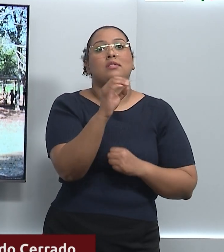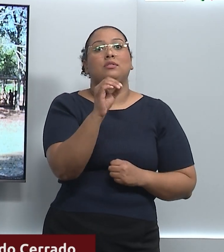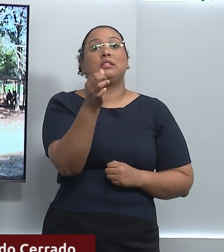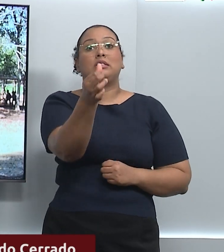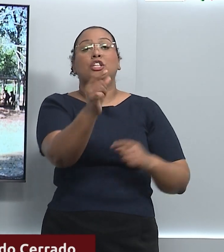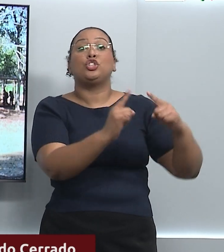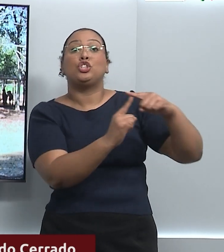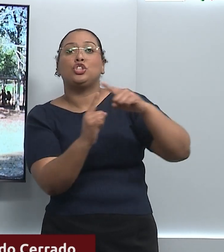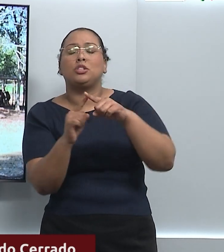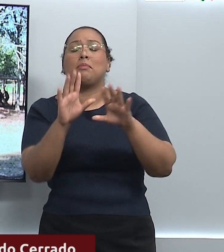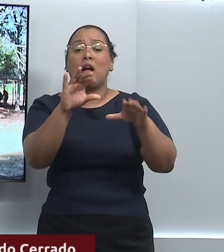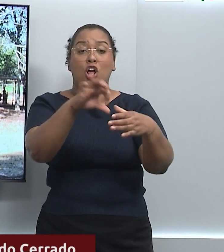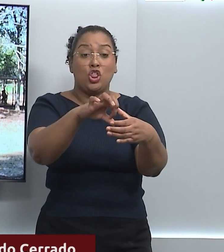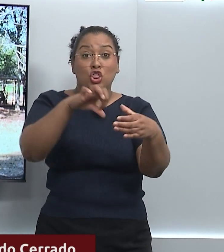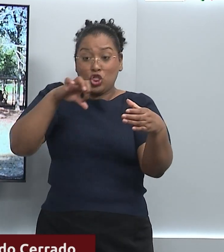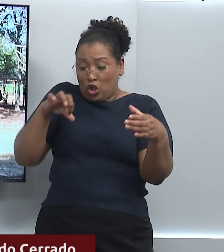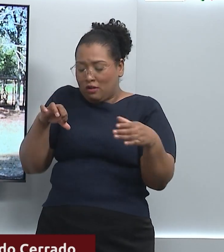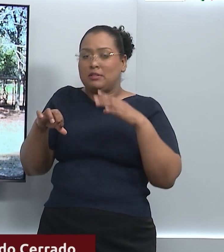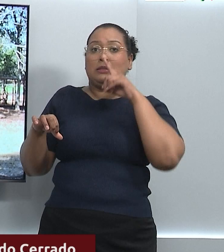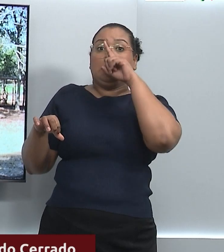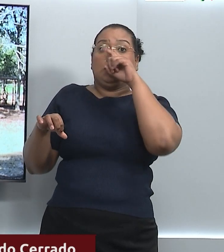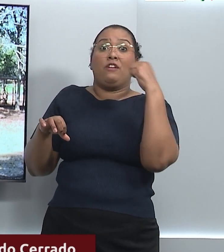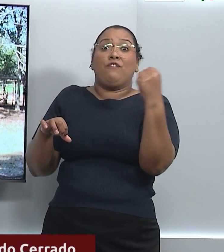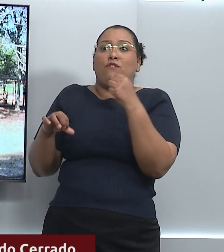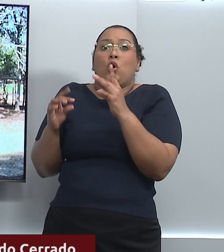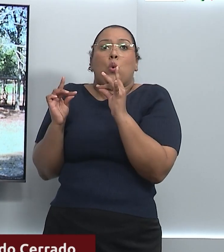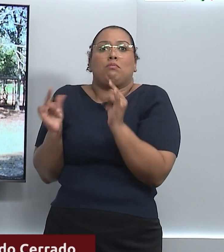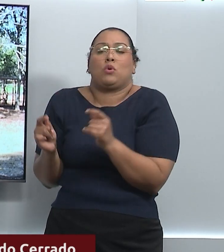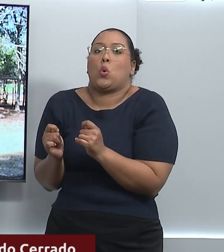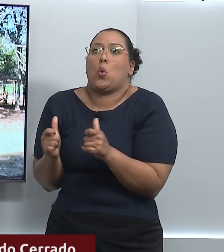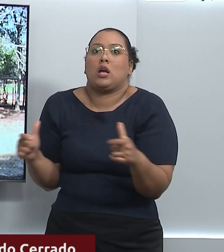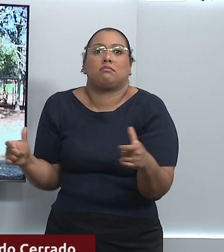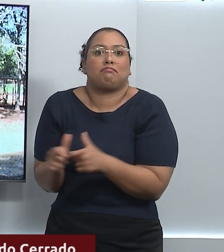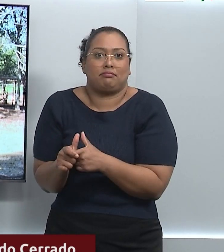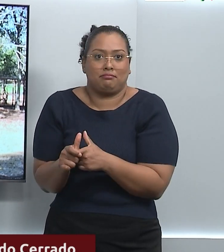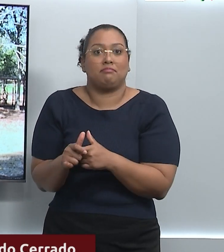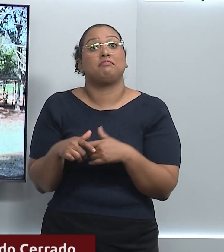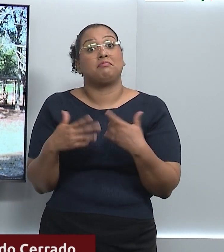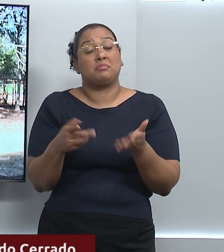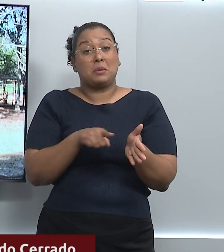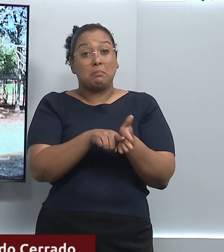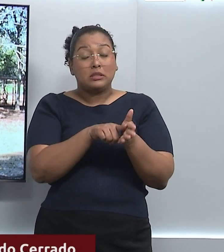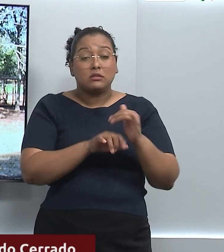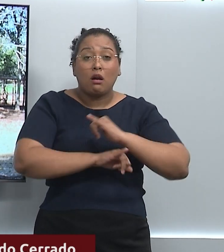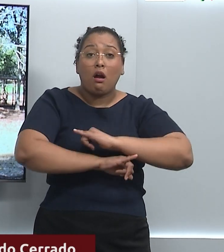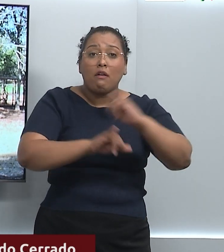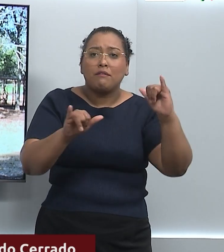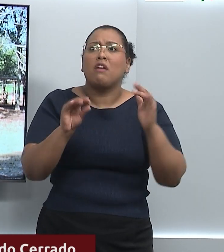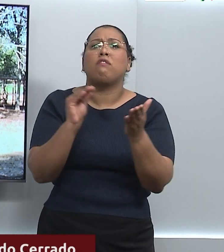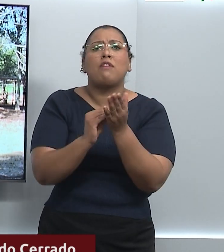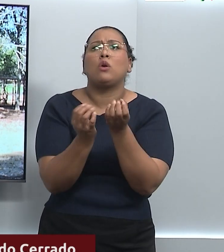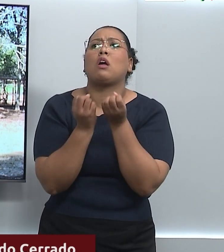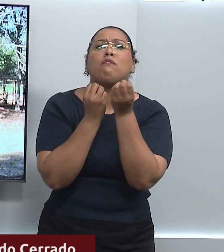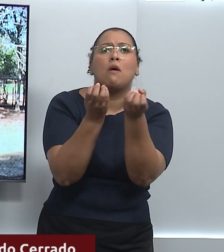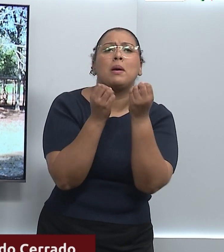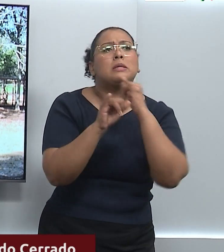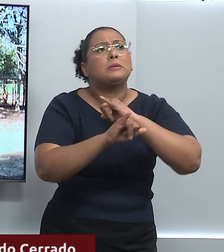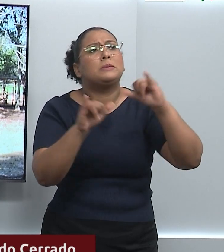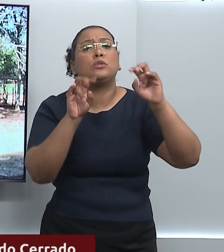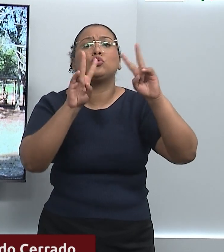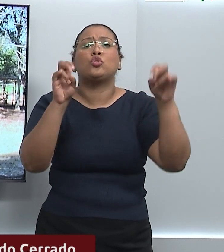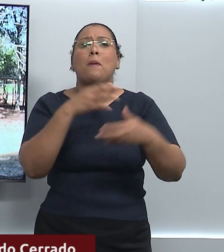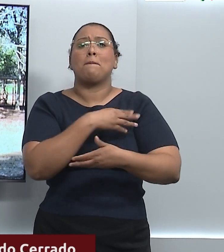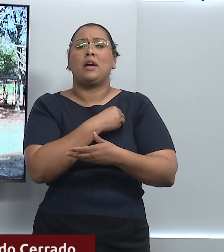9 estão em perigo ou perigo crítico de extinção. O trabalho aponta que a escassez de informação sobre mamíferos também